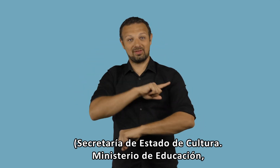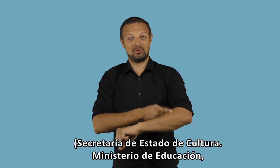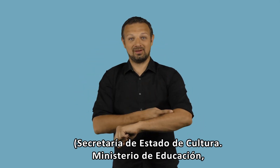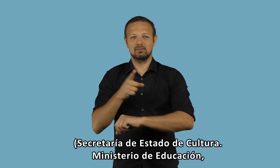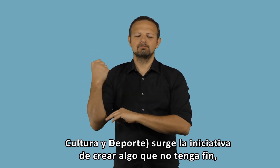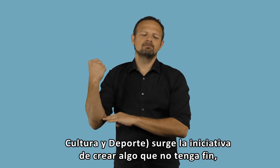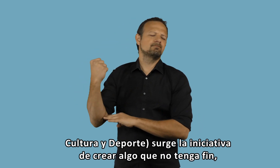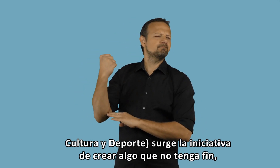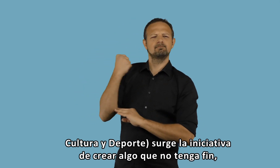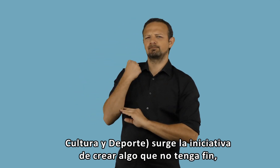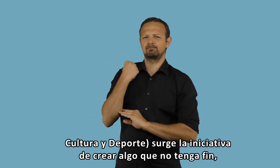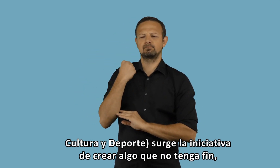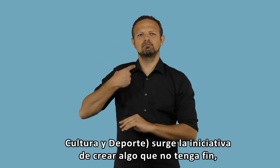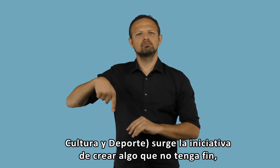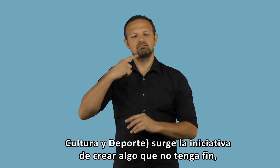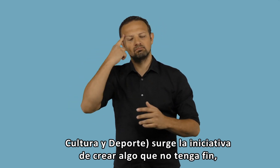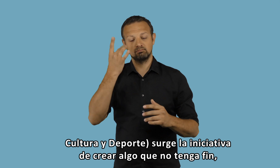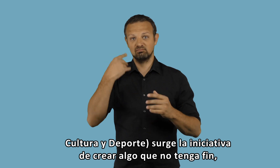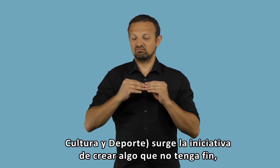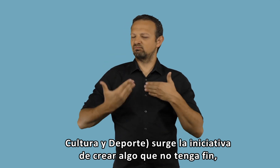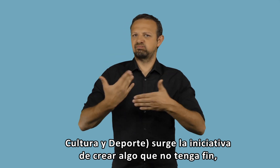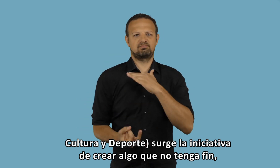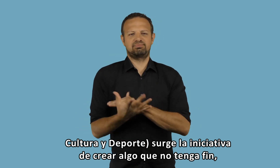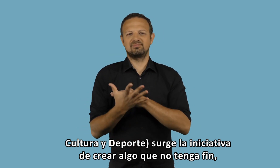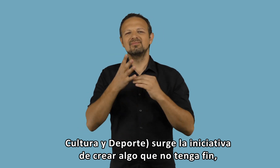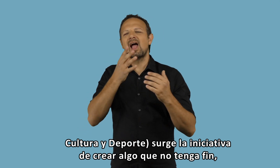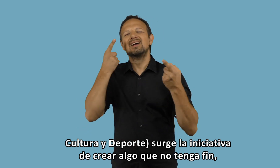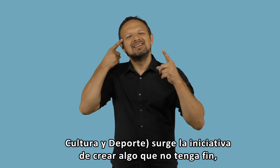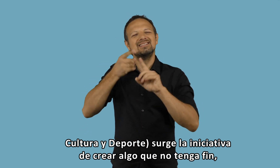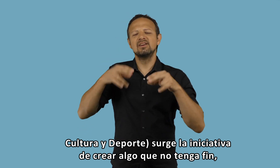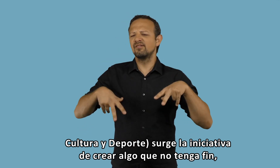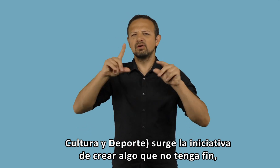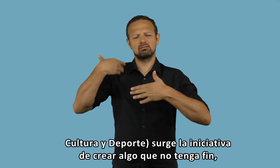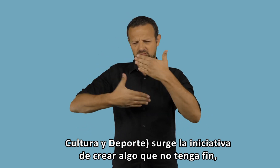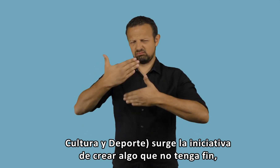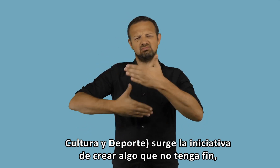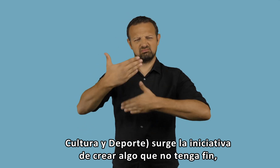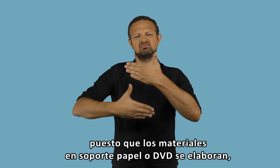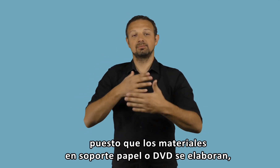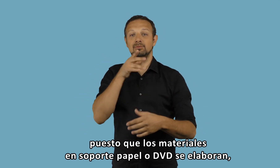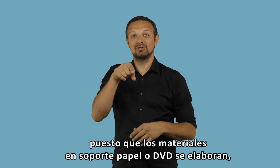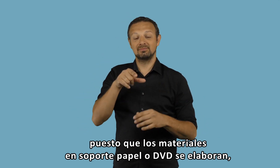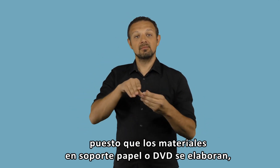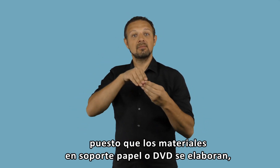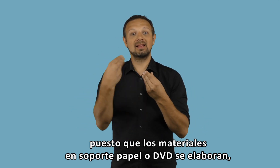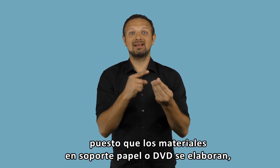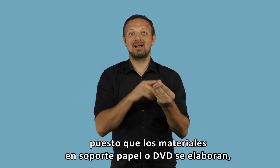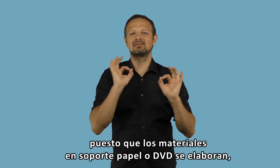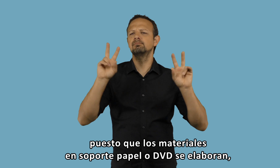Cultura, Ministerio de Educación, Cultura y Deporte surge la iniciativa de crear algo que no tenga fin, puesto que los materiales en soporte